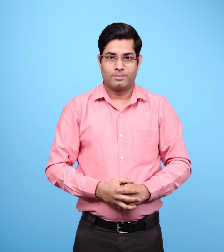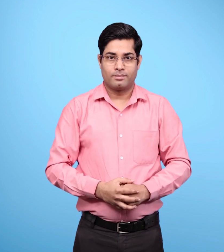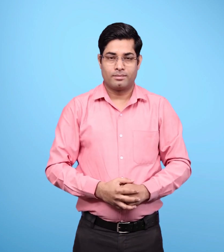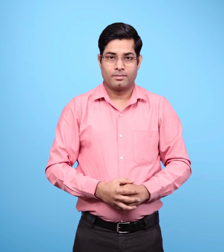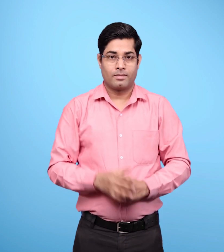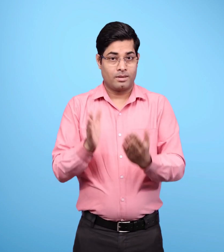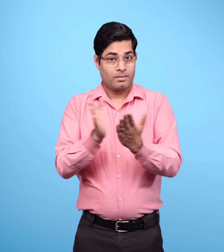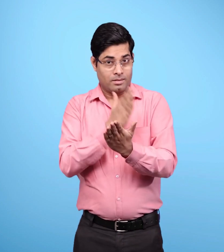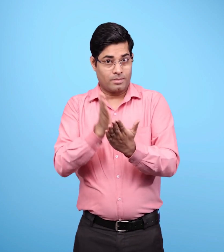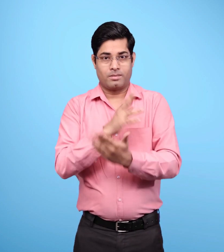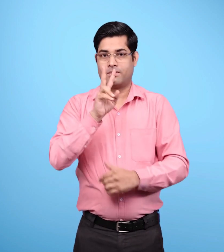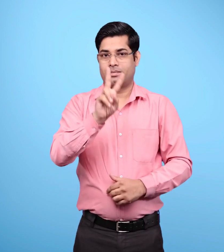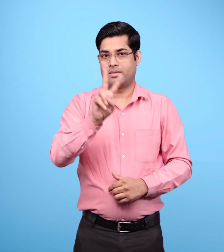प्रिष्ठ बाईस